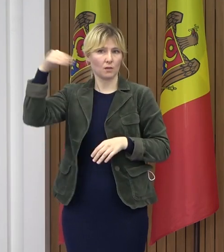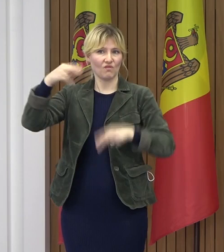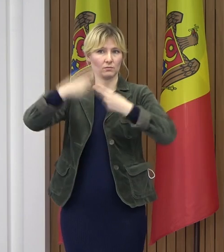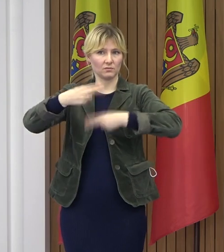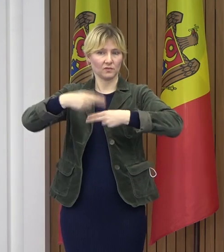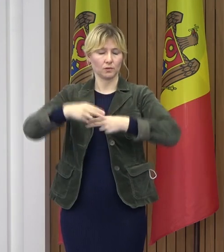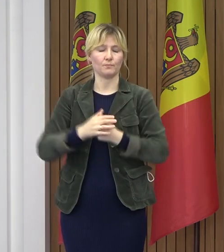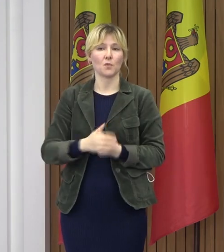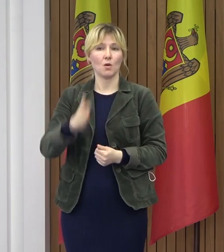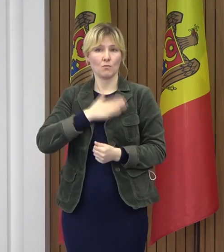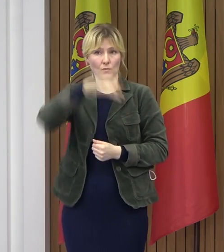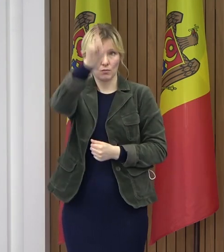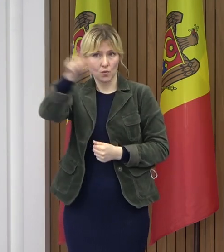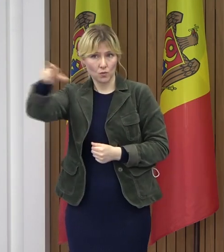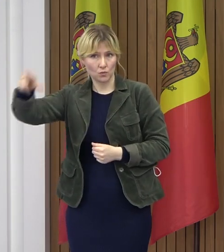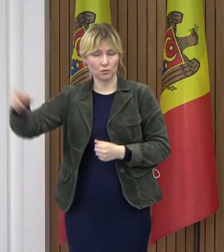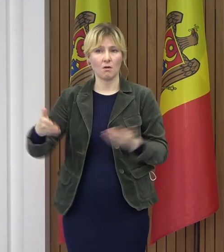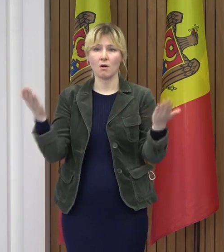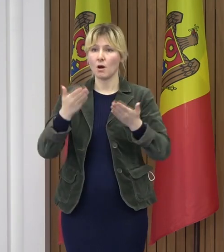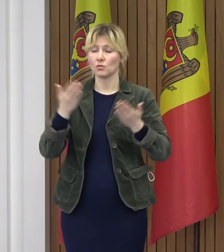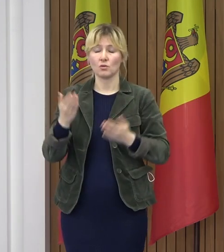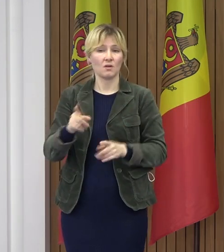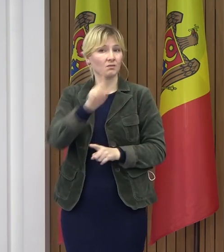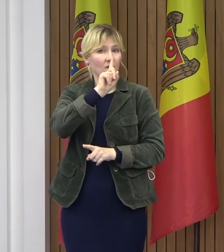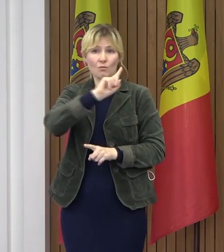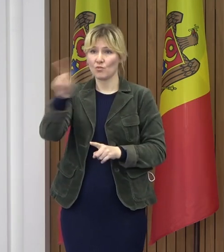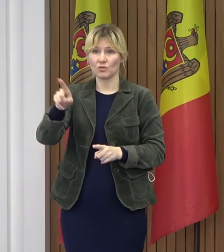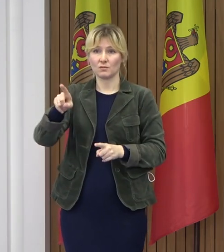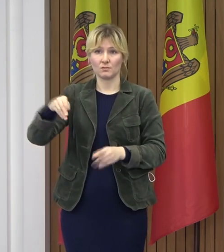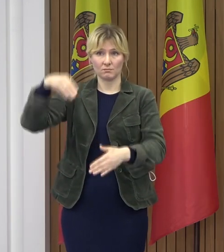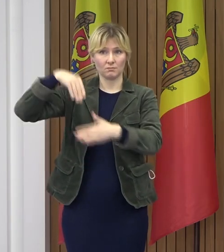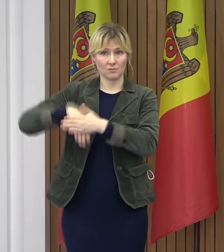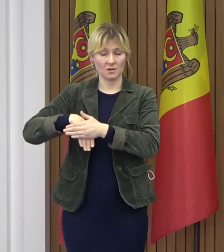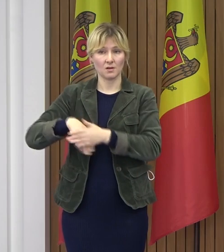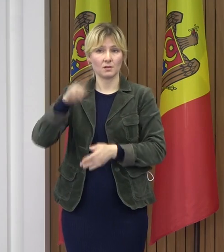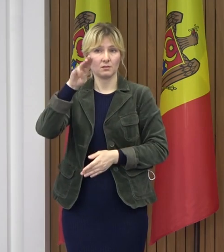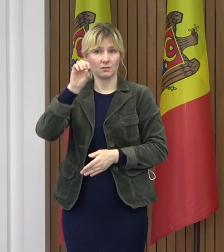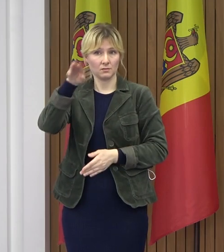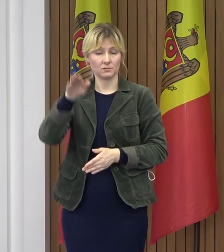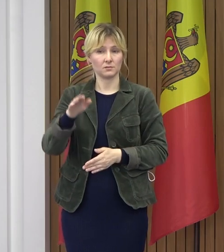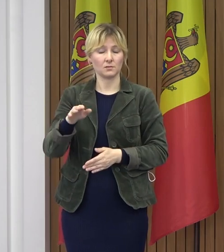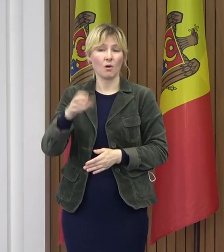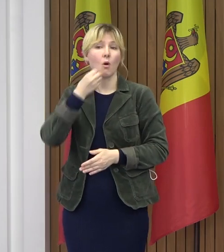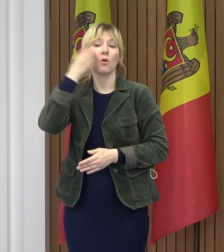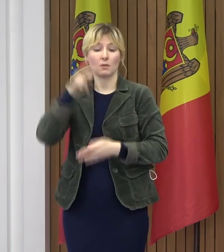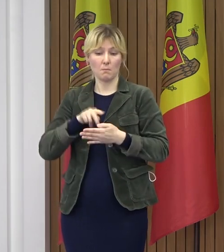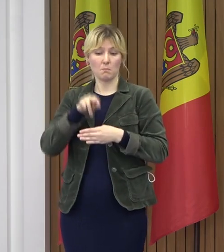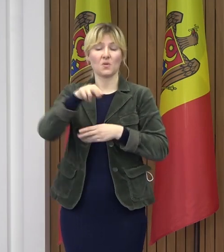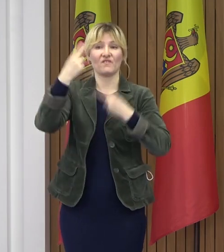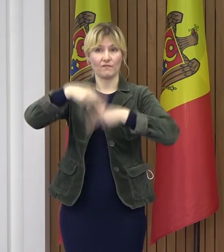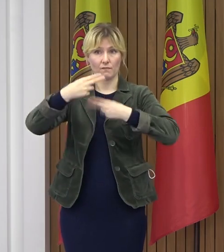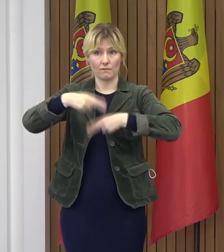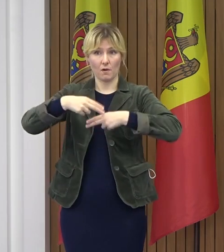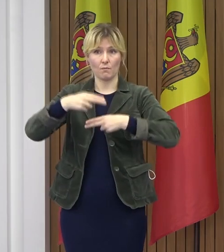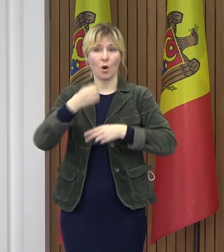Cetățenii noștri care nu vor avea testul COVID la momentul trecerii frontierii